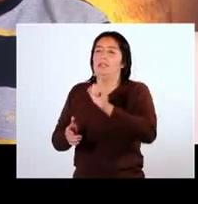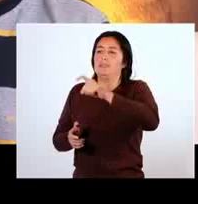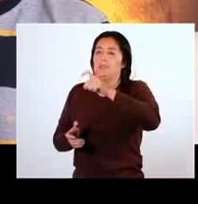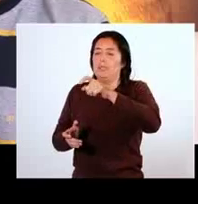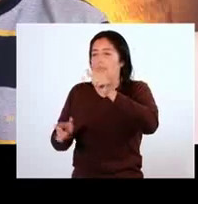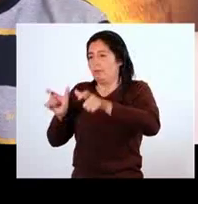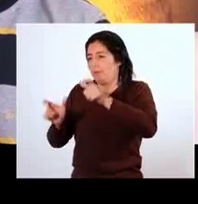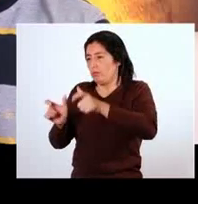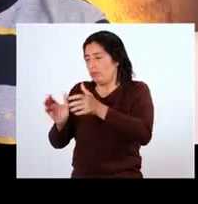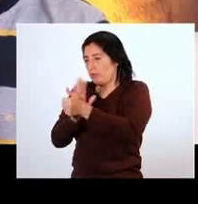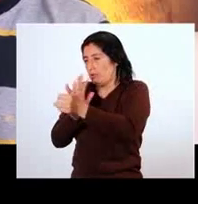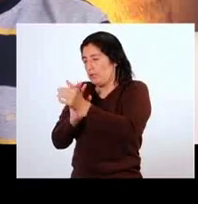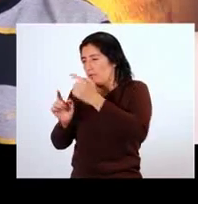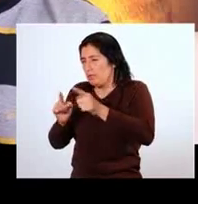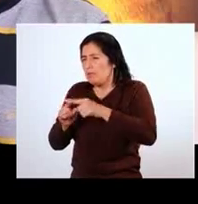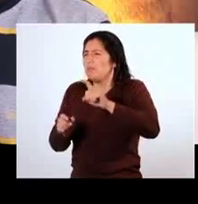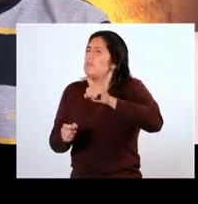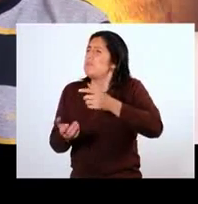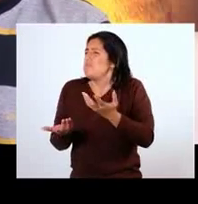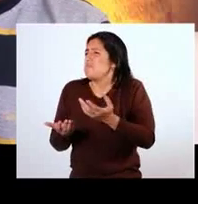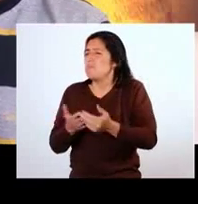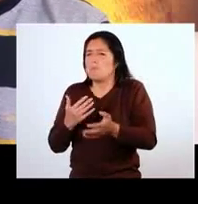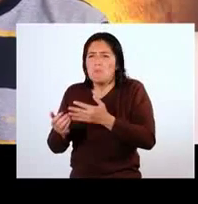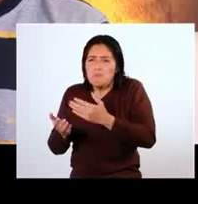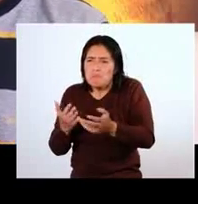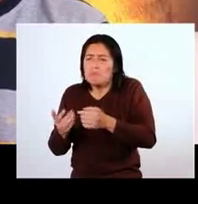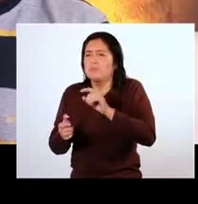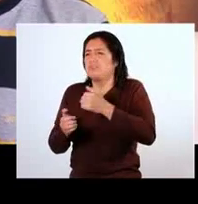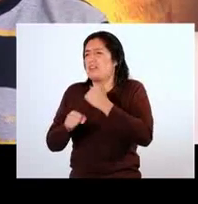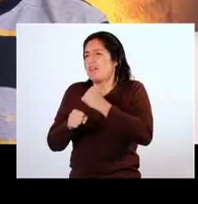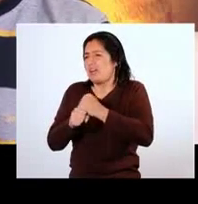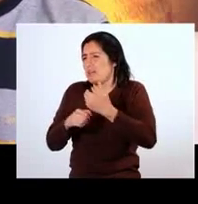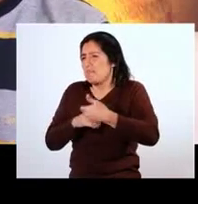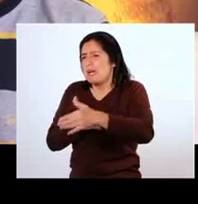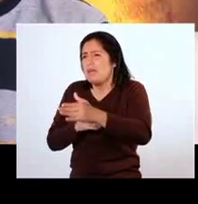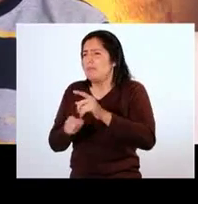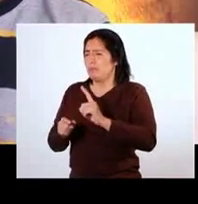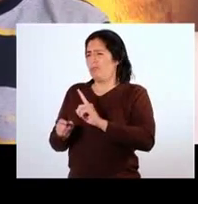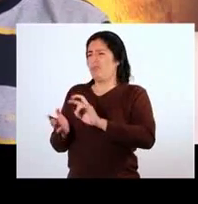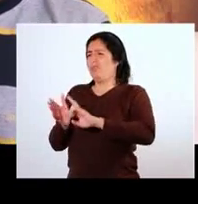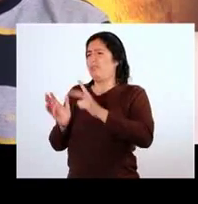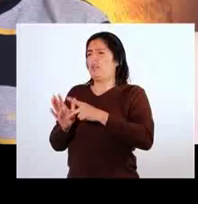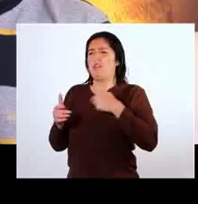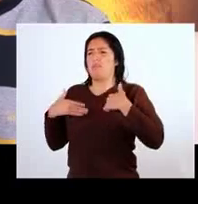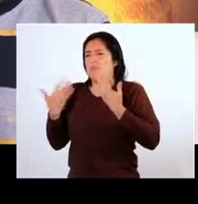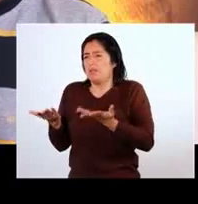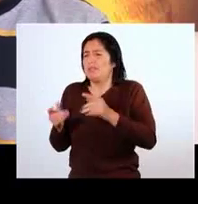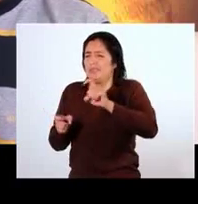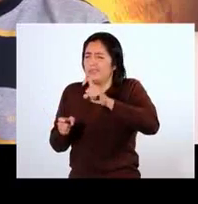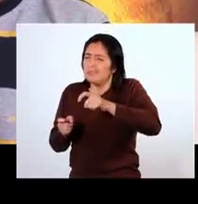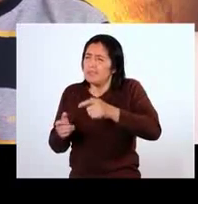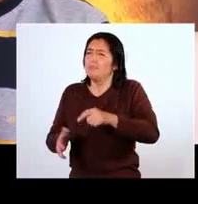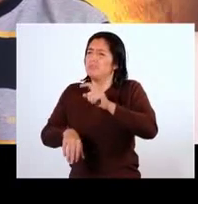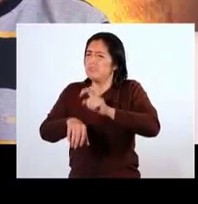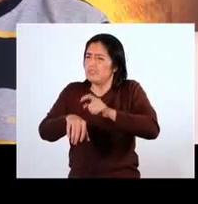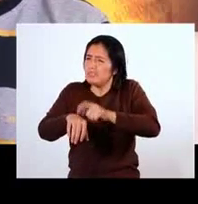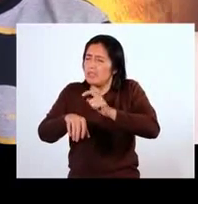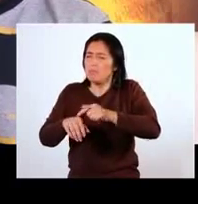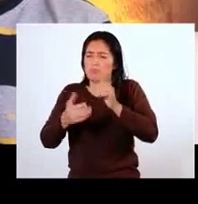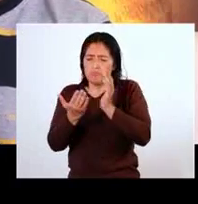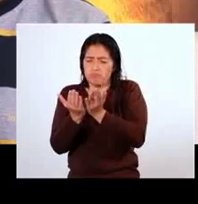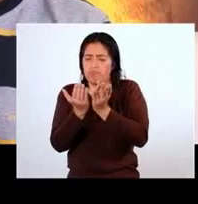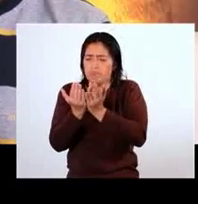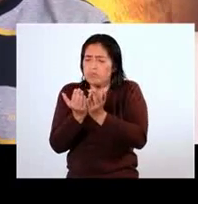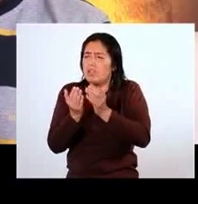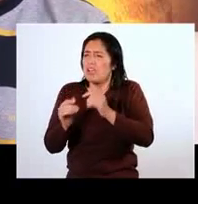significa simplemente trabajar un poco más. Pero no significa que no se pueda hacer. Hay que tomarse el tiempo, ¿no? Hay que estudiar y hacer las cosas bien, pero